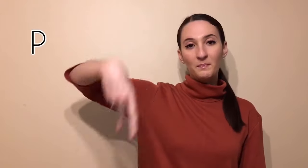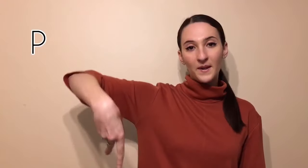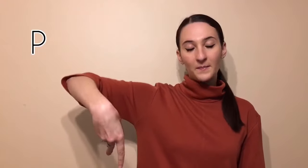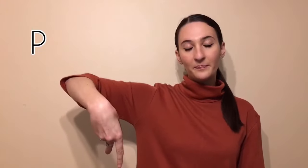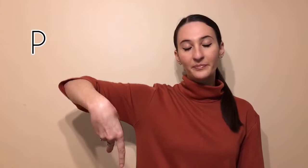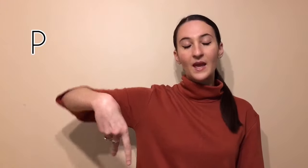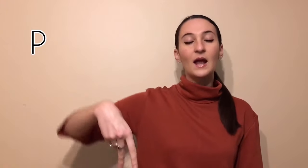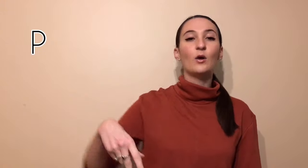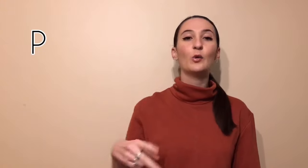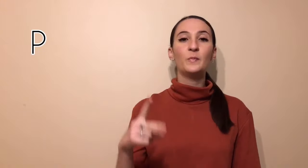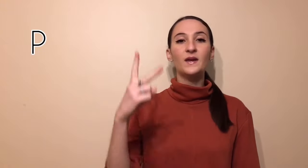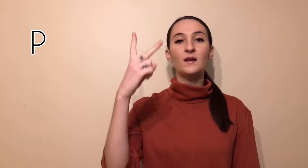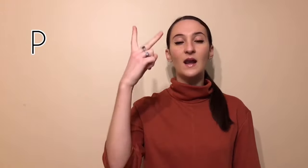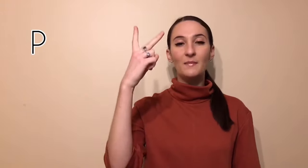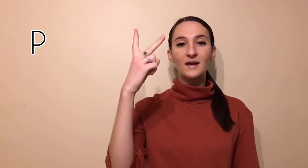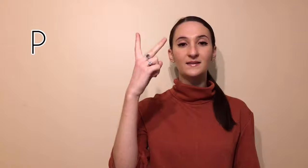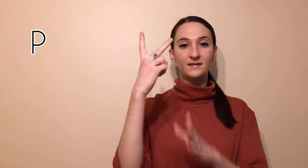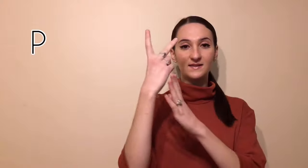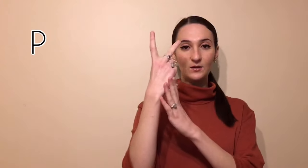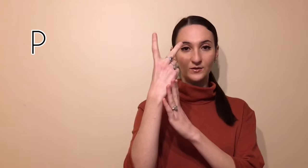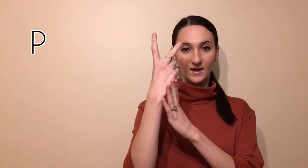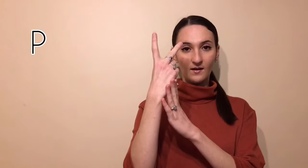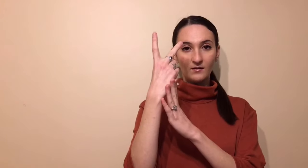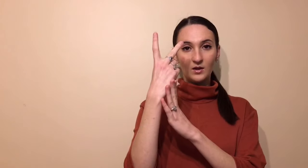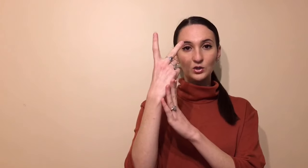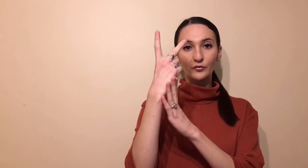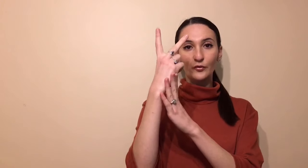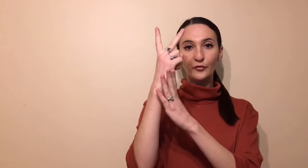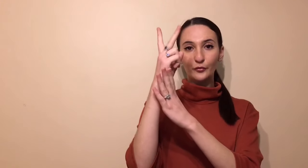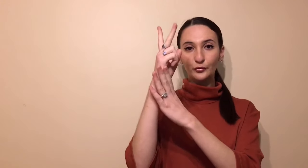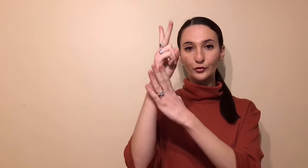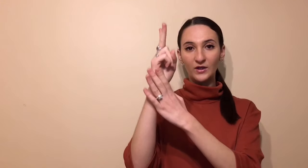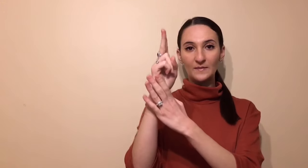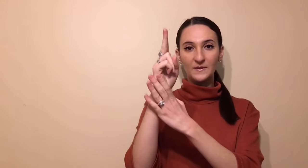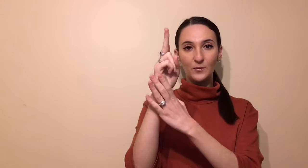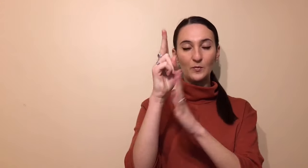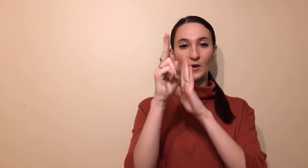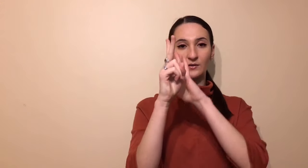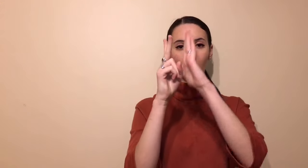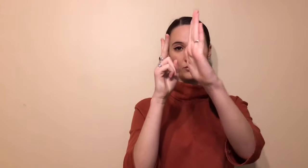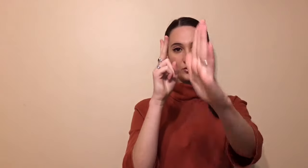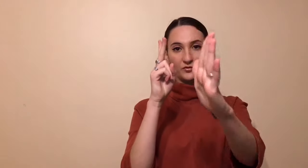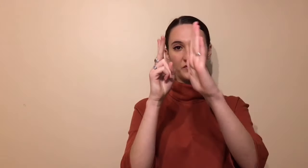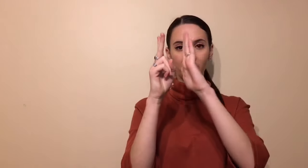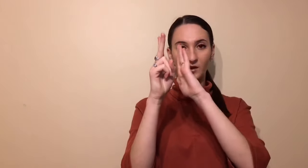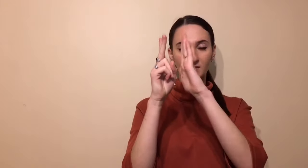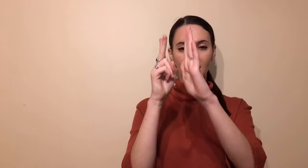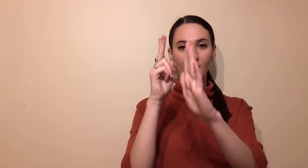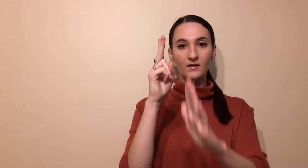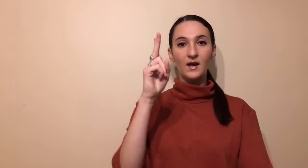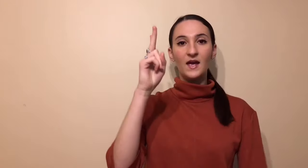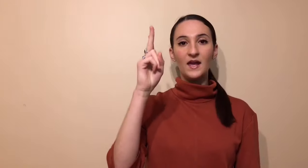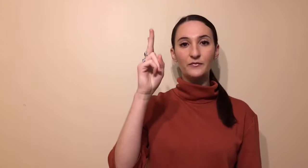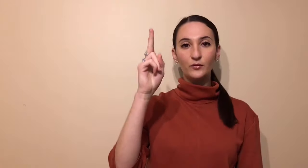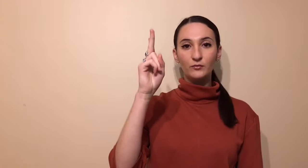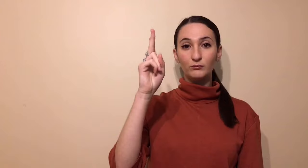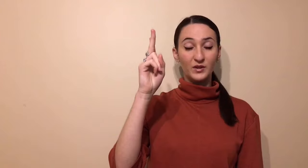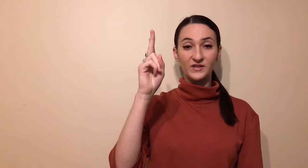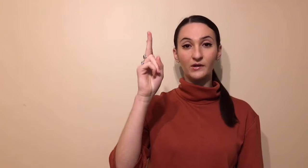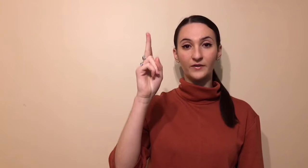P. Alors, le P, la base, c'est le K. Sauf que vous vous tournez un petit peu pour être dans le champ de vision comme ça. Et vous baissez, en